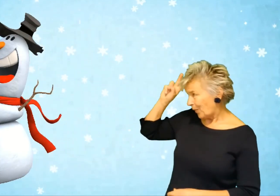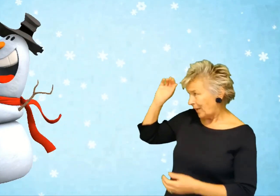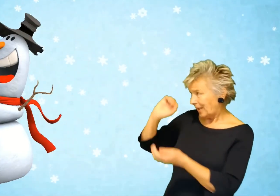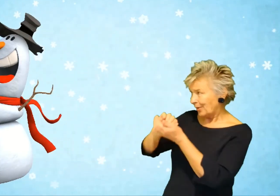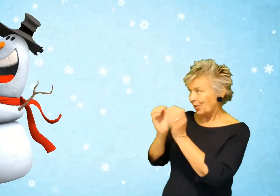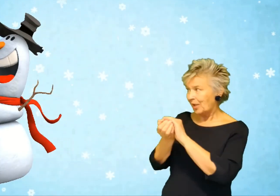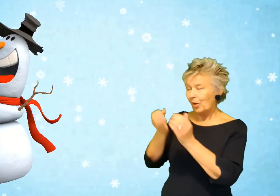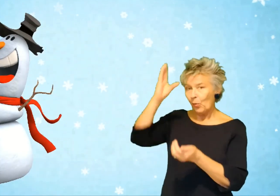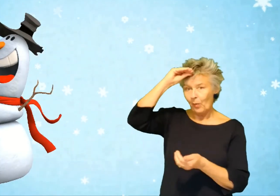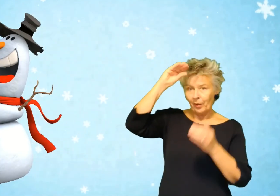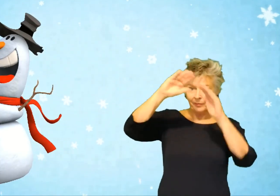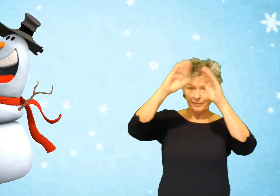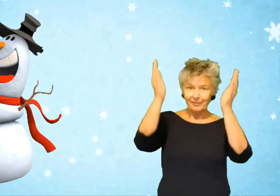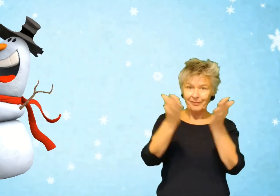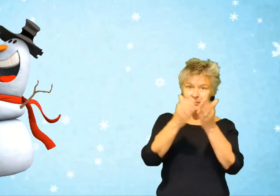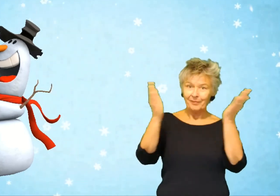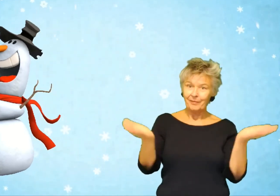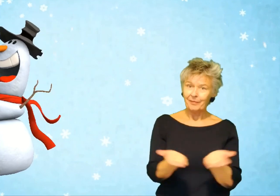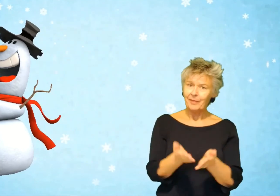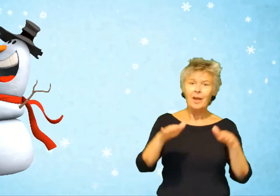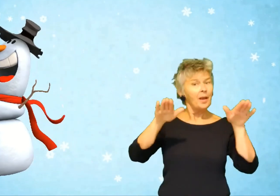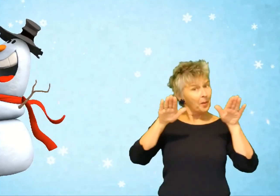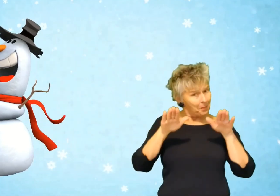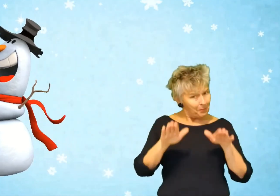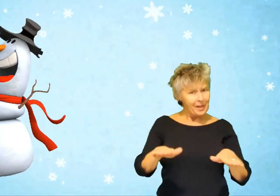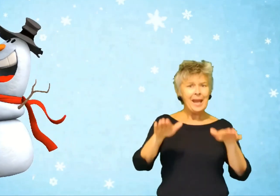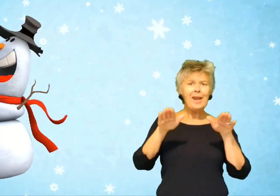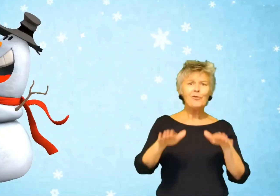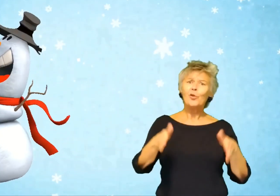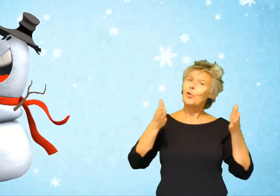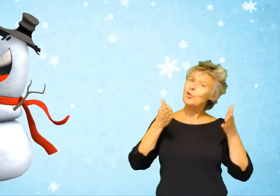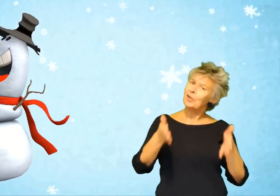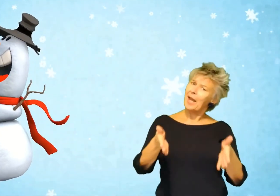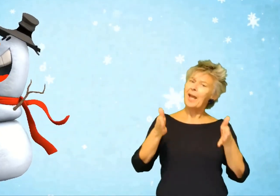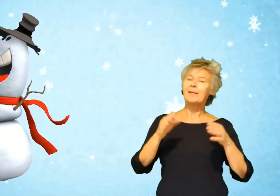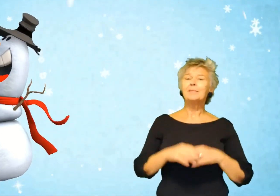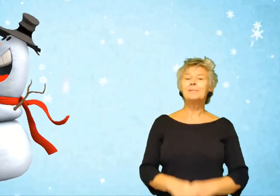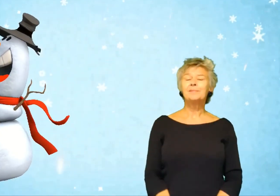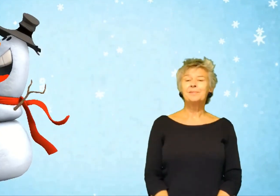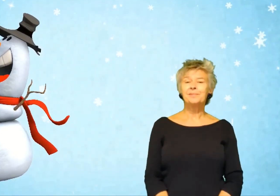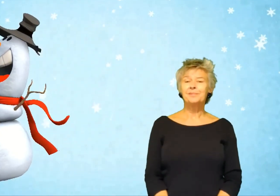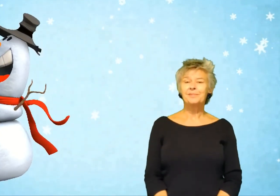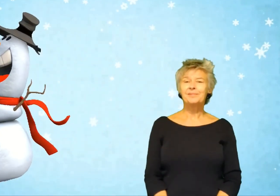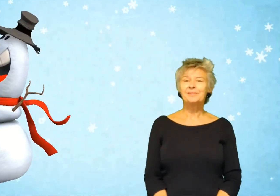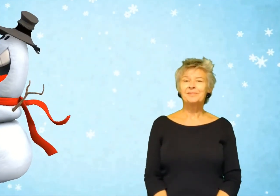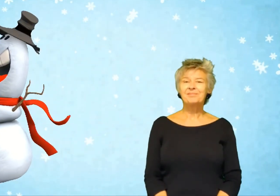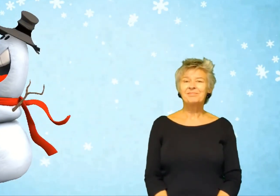Dag, meneer, de sneeuwman. Blijf toch slaan.